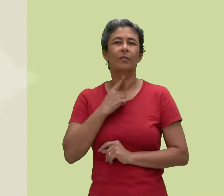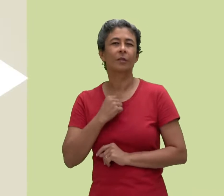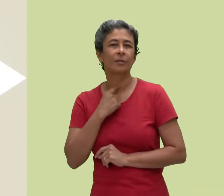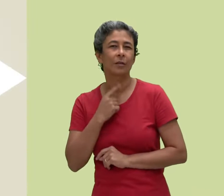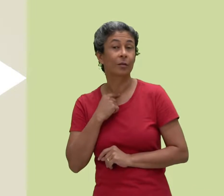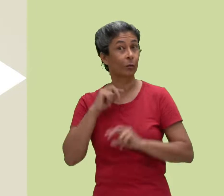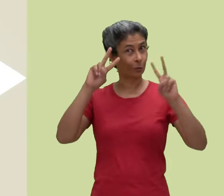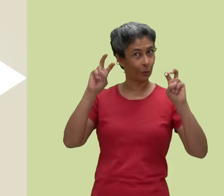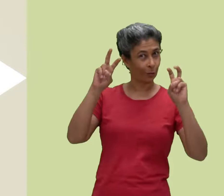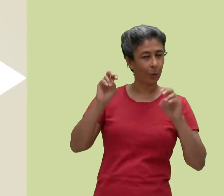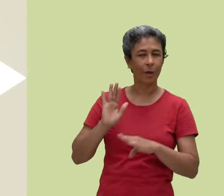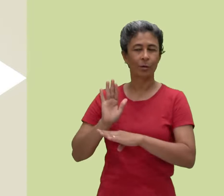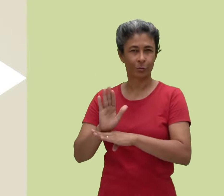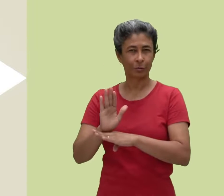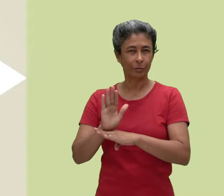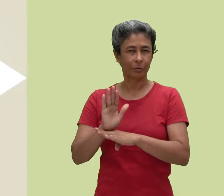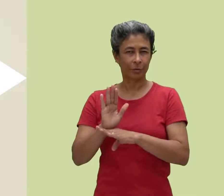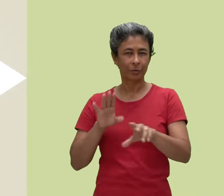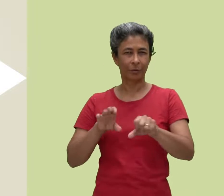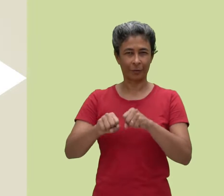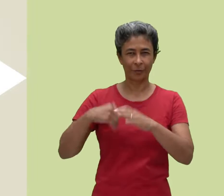Esperamos que esse tópico colabore com sua formação.